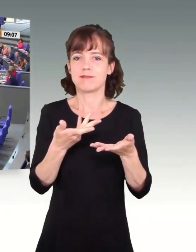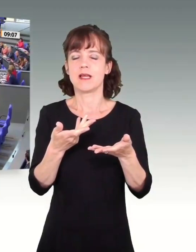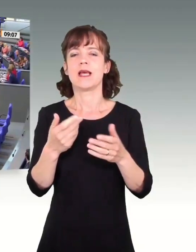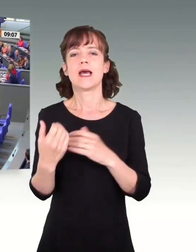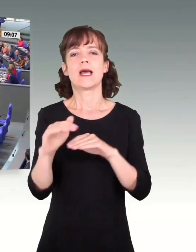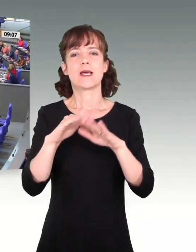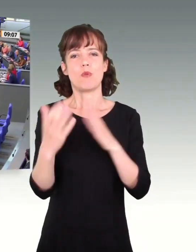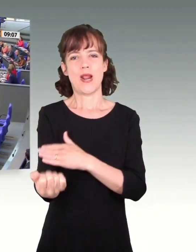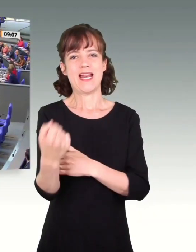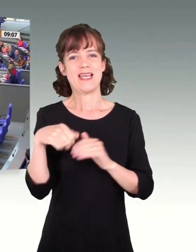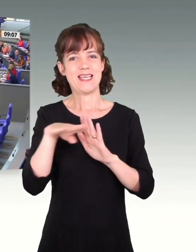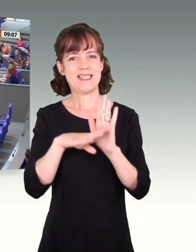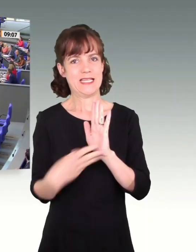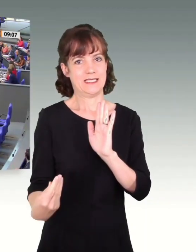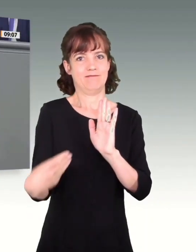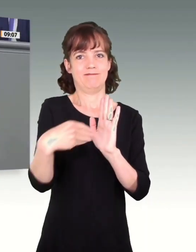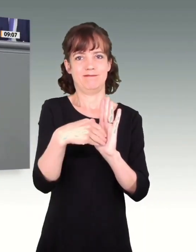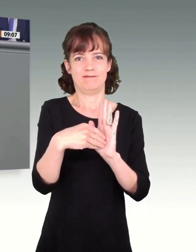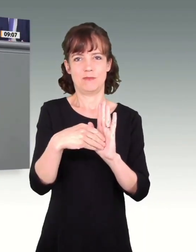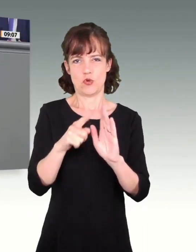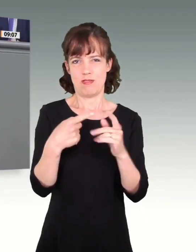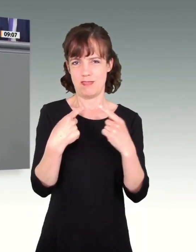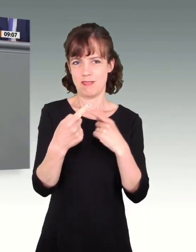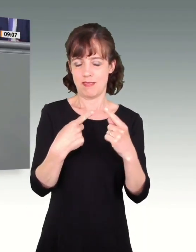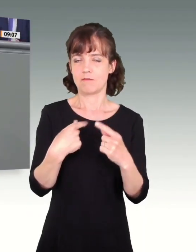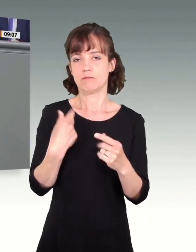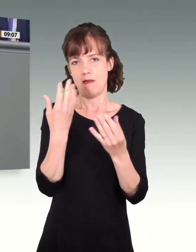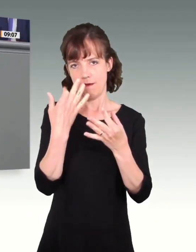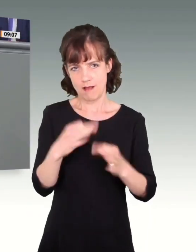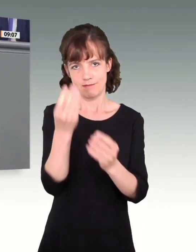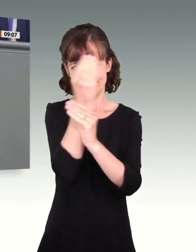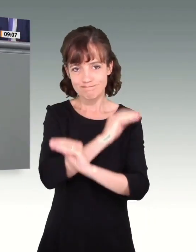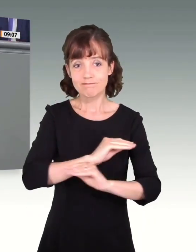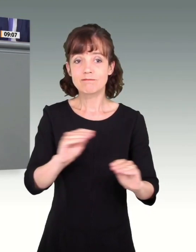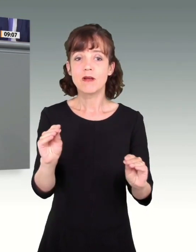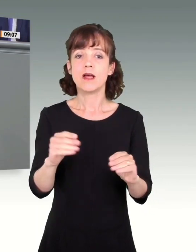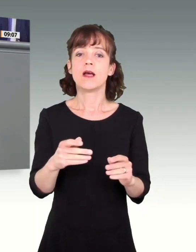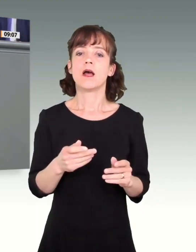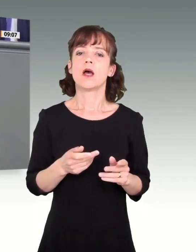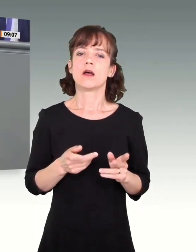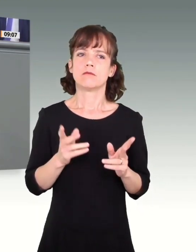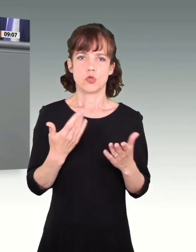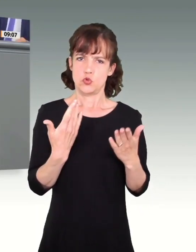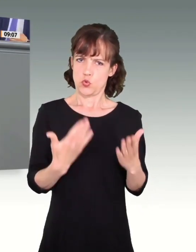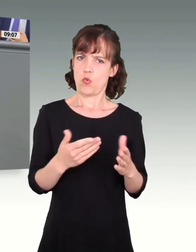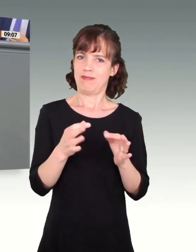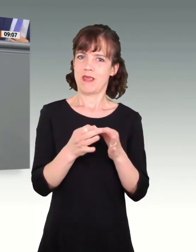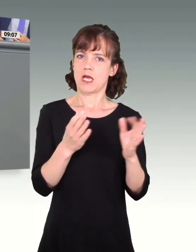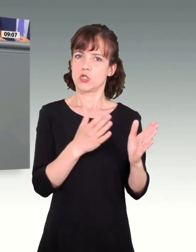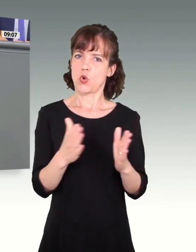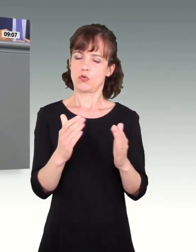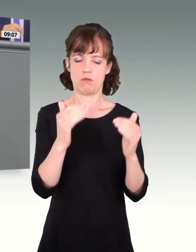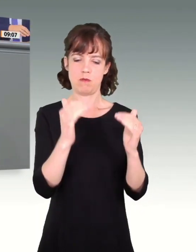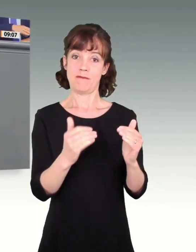Gebäudeenergiegesetzes. Ich will das an dieser Stelle sagen. Es ist keine ganz normale technische Erweiterung der